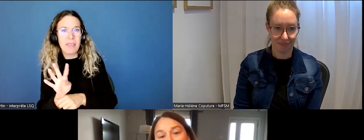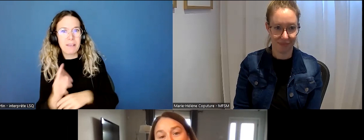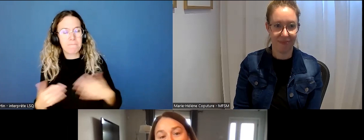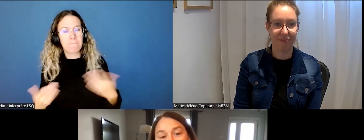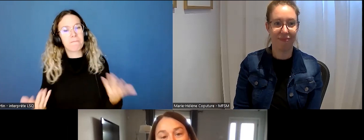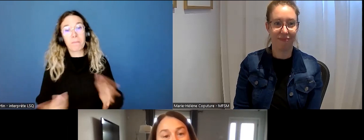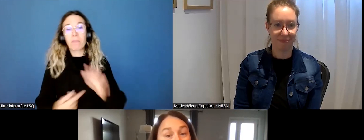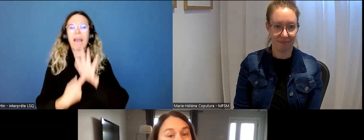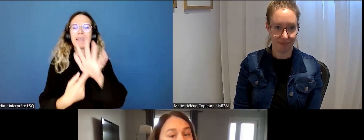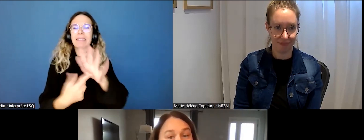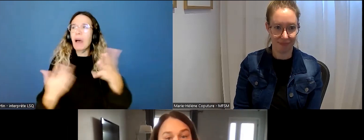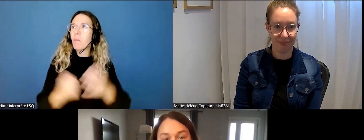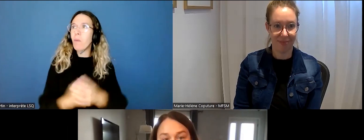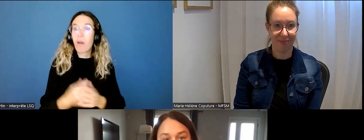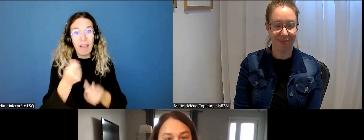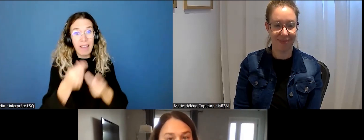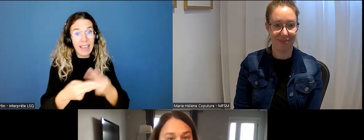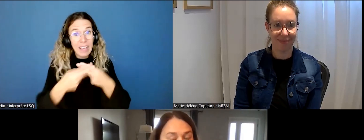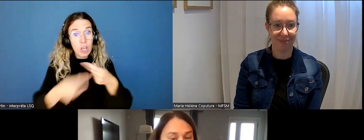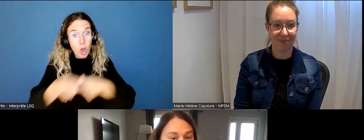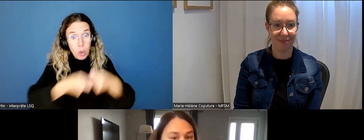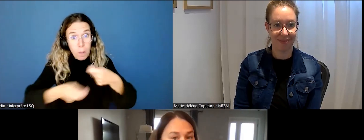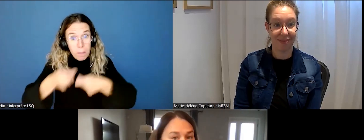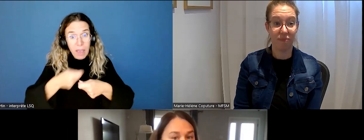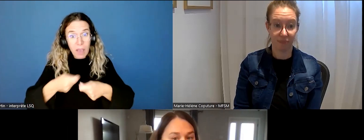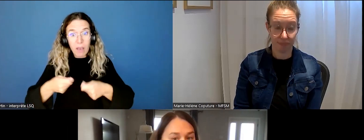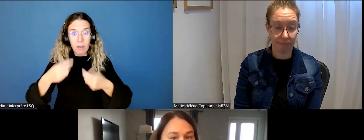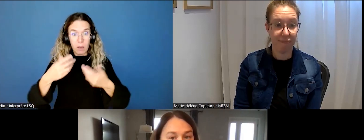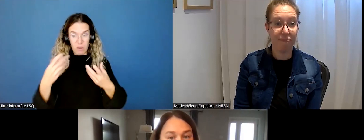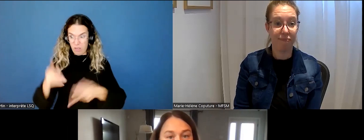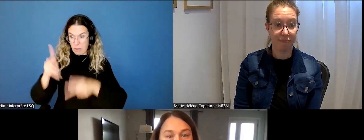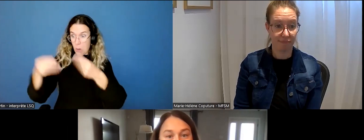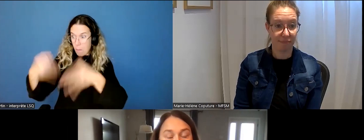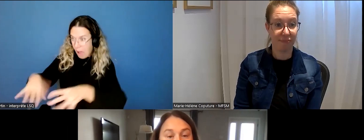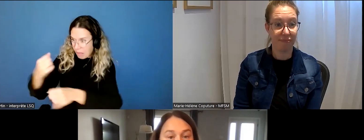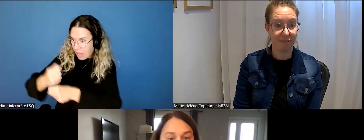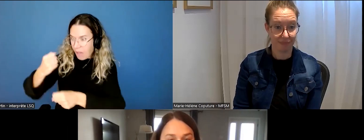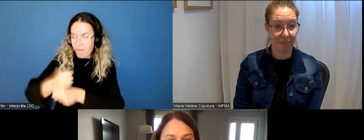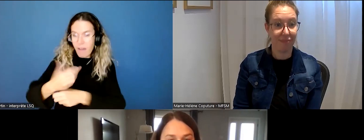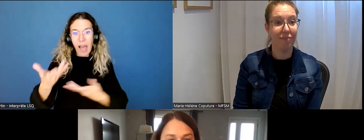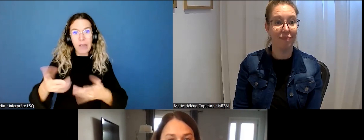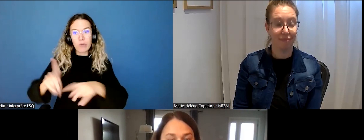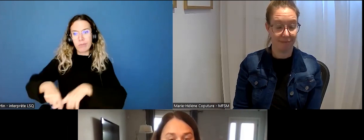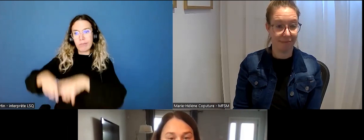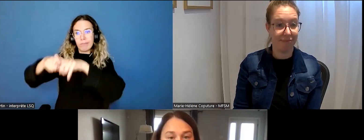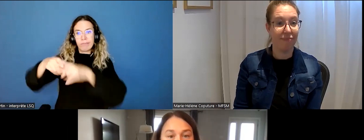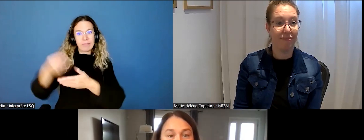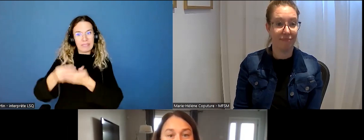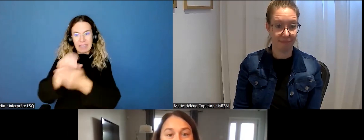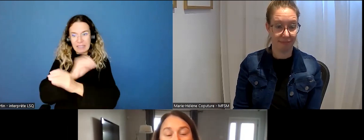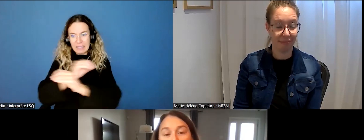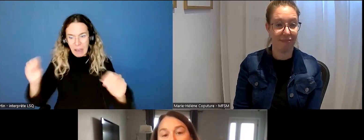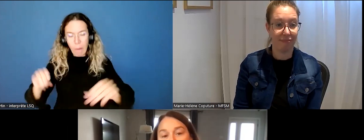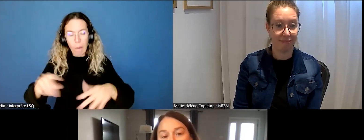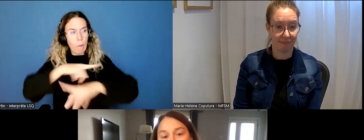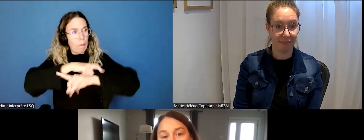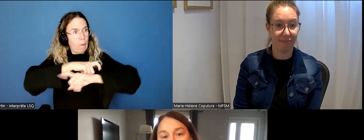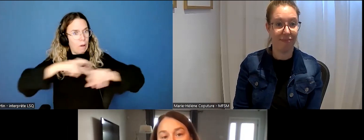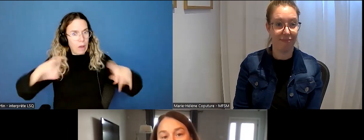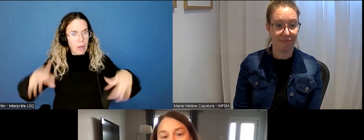Par exemple, au niveau économique, il beaucoup de gens qui ont perdu leur emploi ou qui ont été mis sur pause pendant un certain temps.